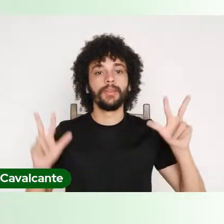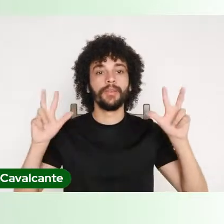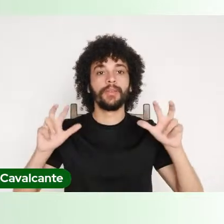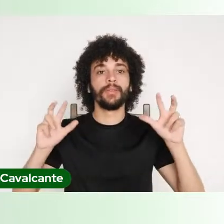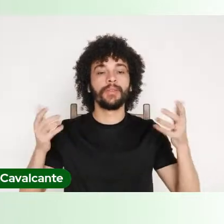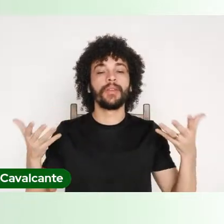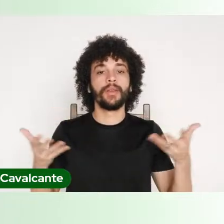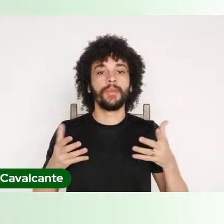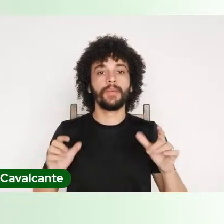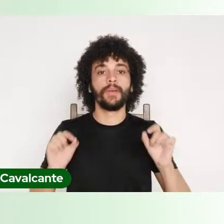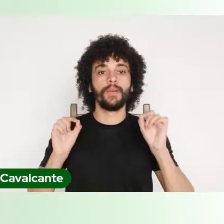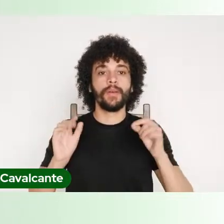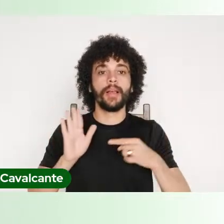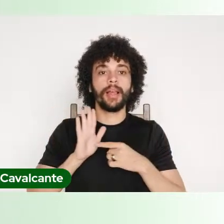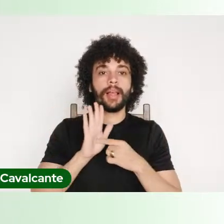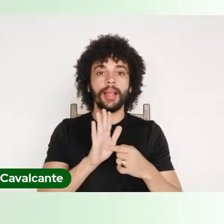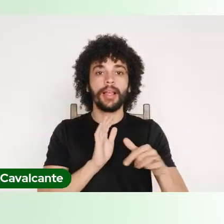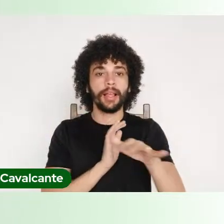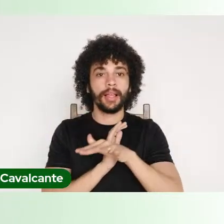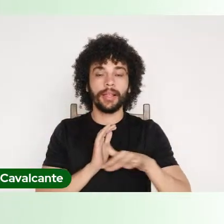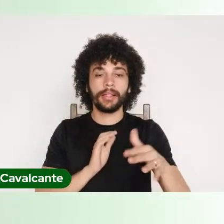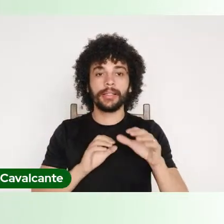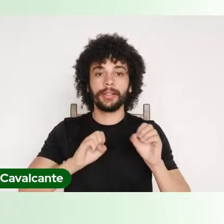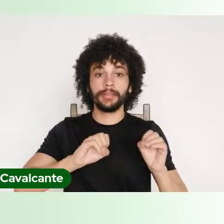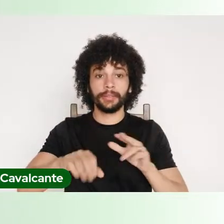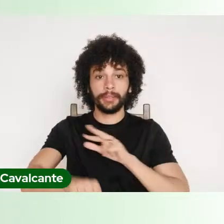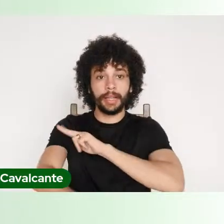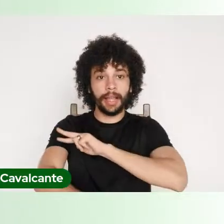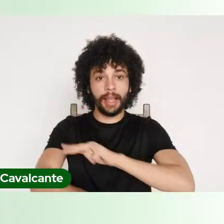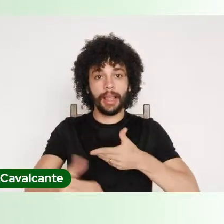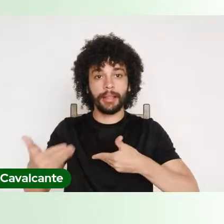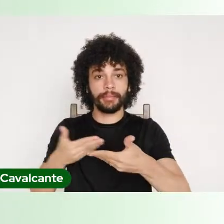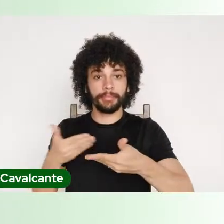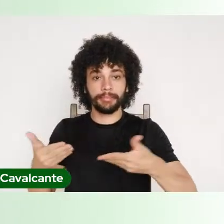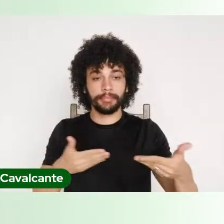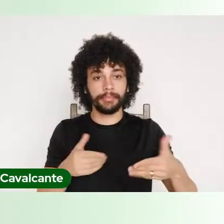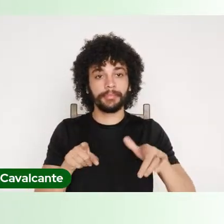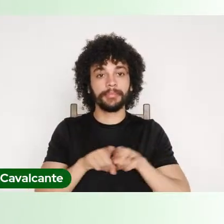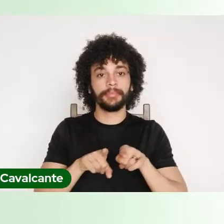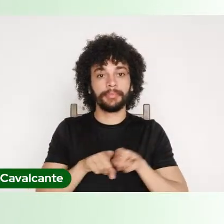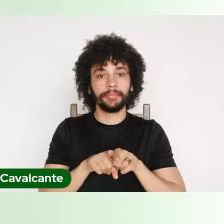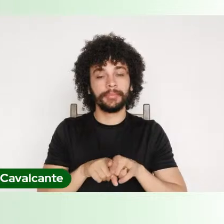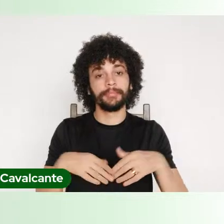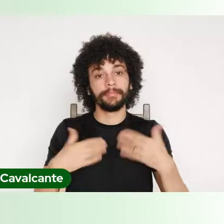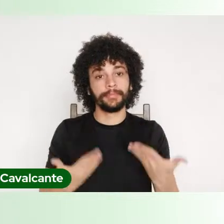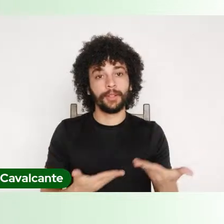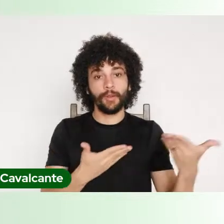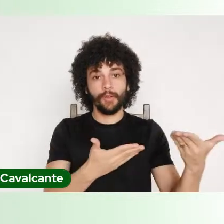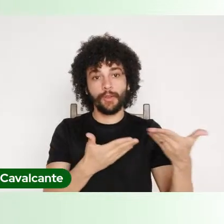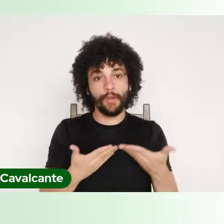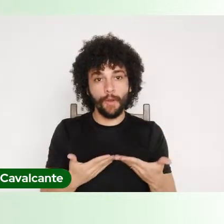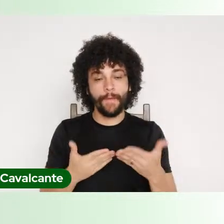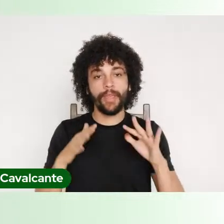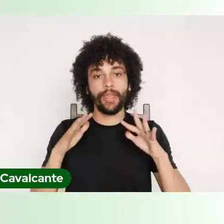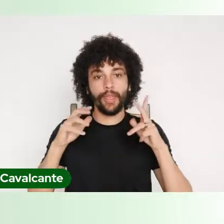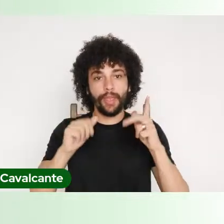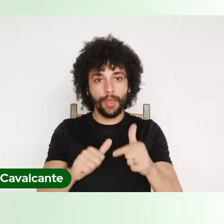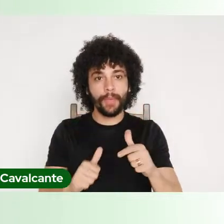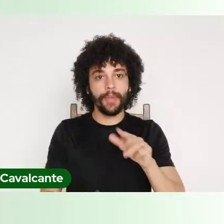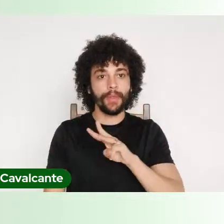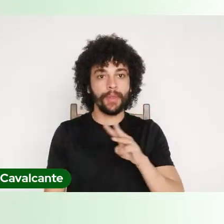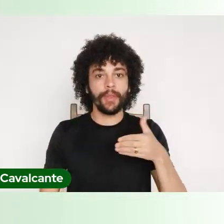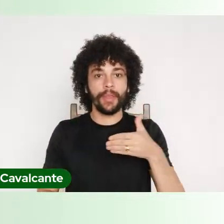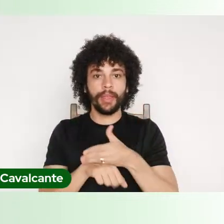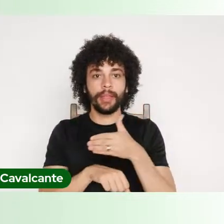ser abordado, a área a abordada é ensino e relações étnicos raciais, convidamos novamente a todos que acessem os links, o evento ele